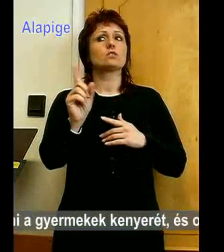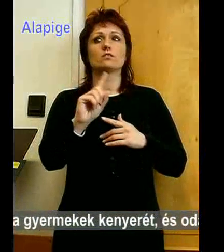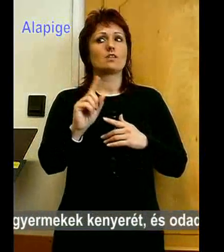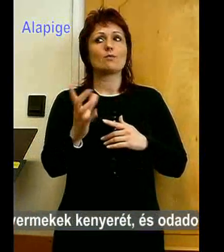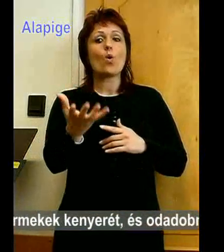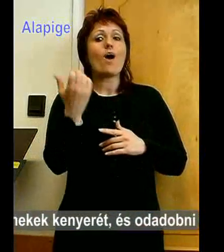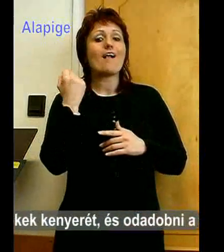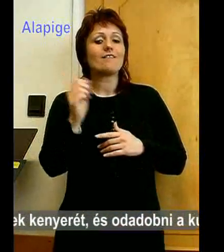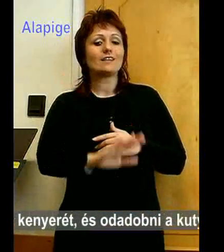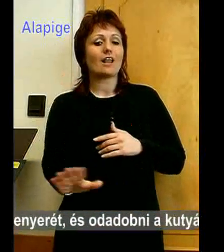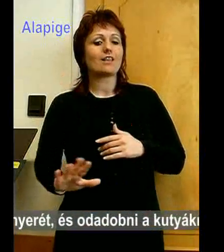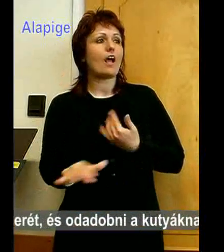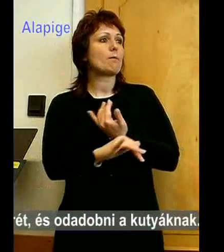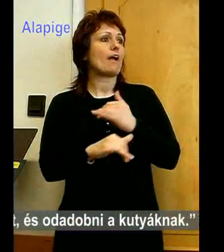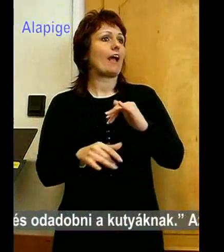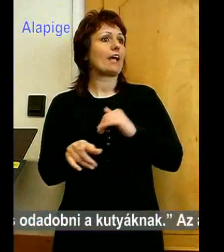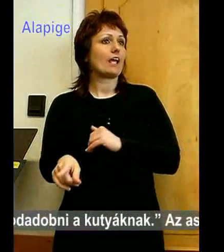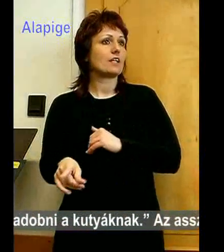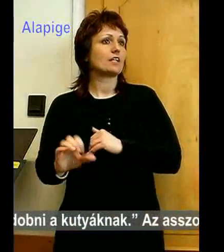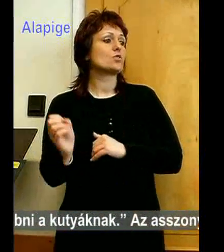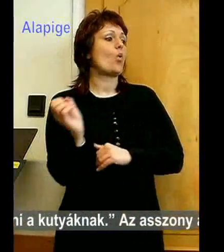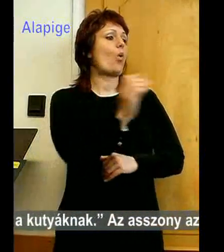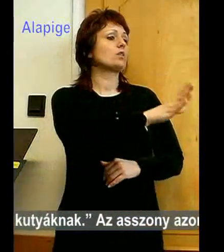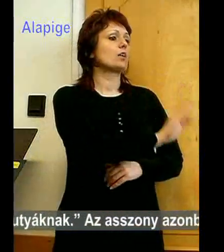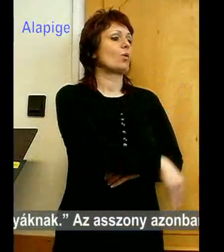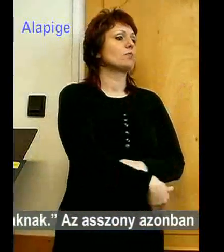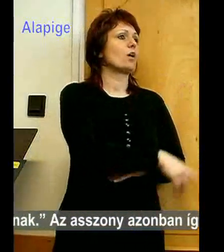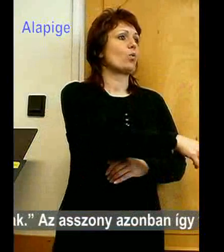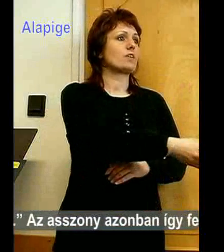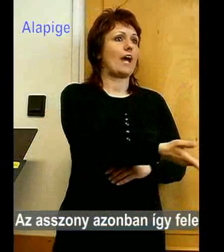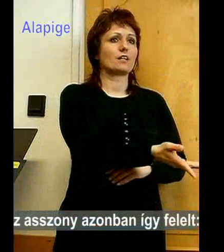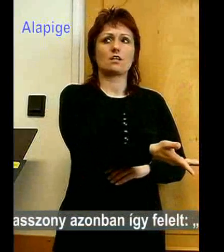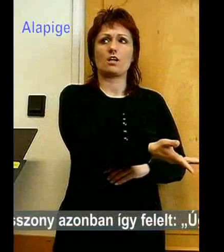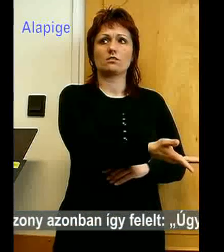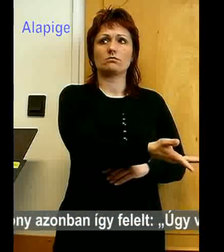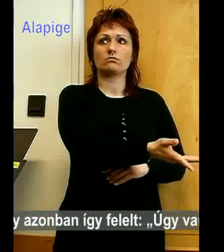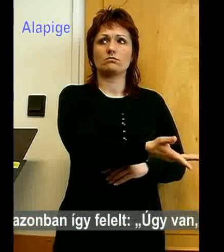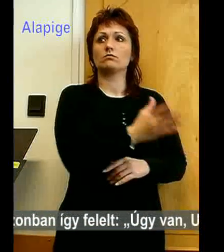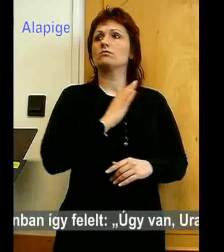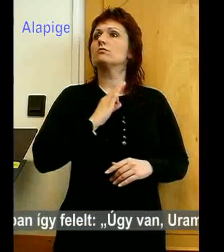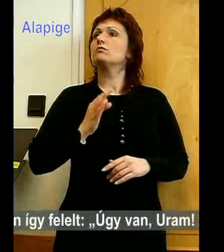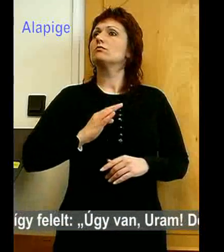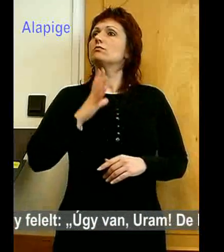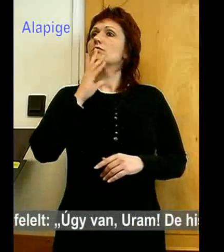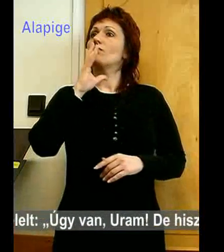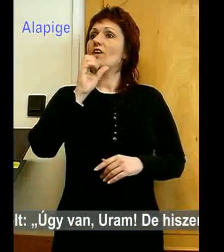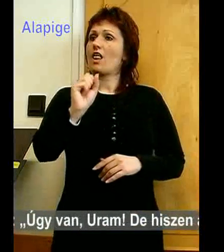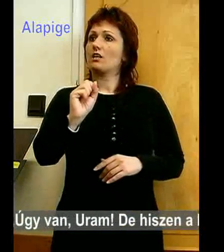kenyerét és oda dobni a kutyáknak. Az asszony azonban így felelt. Úgy van uram, de